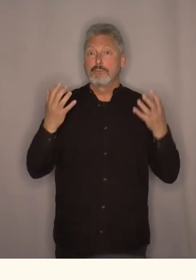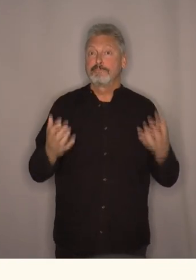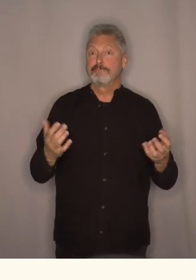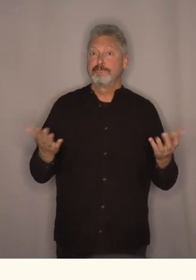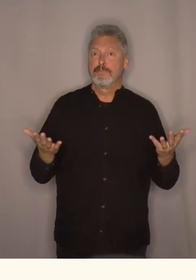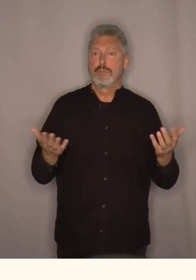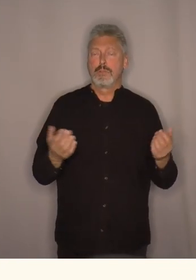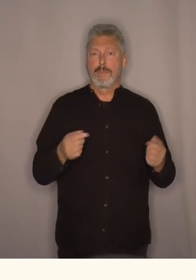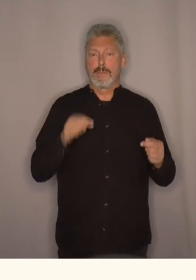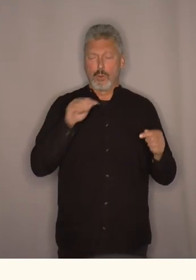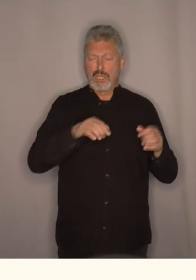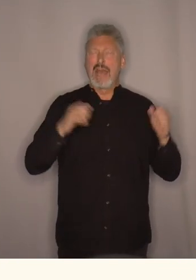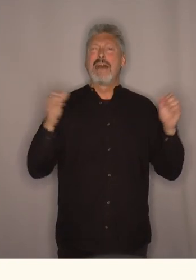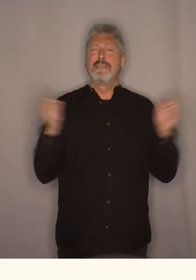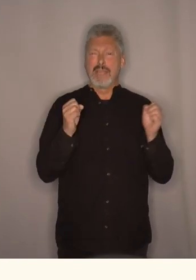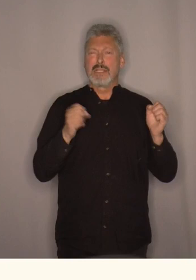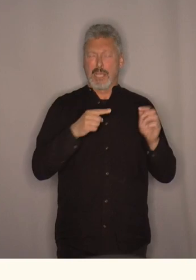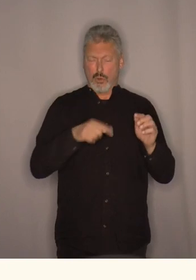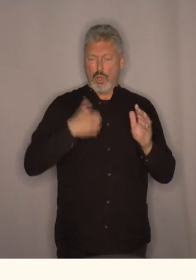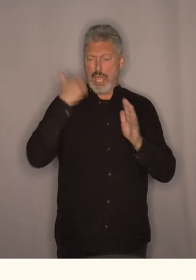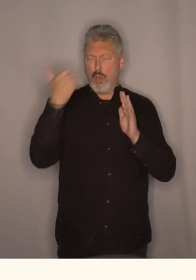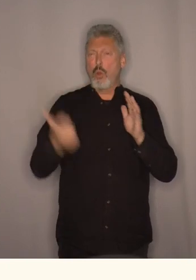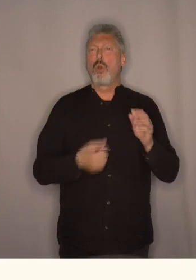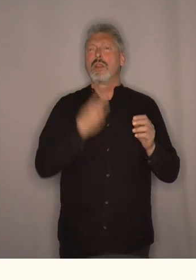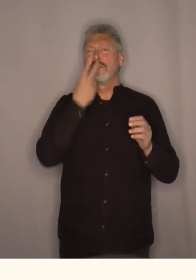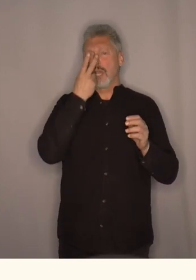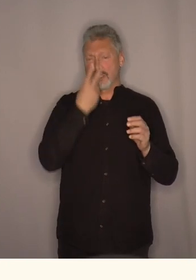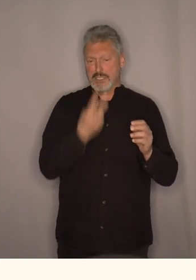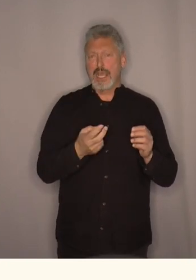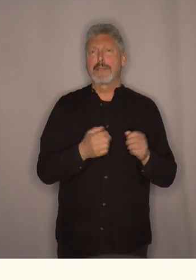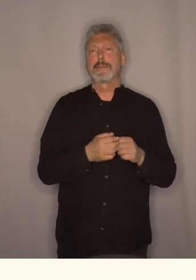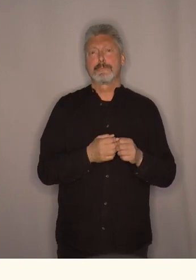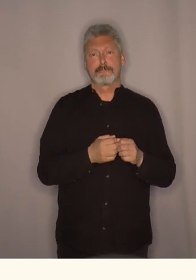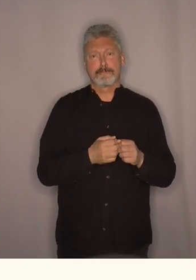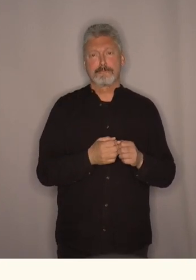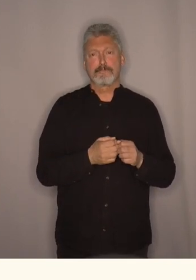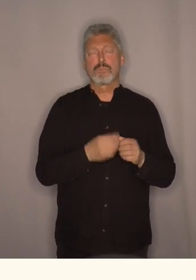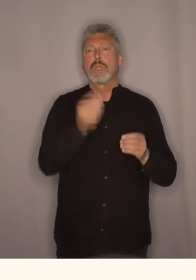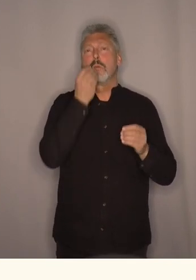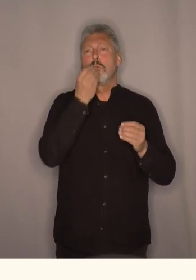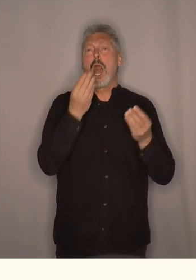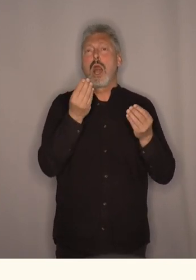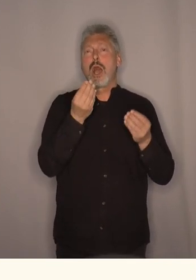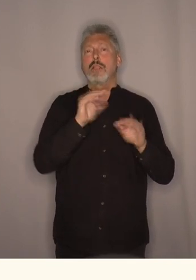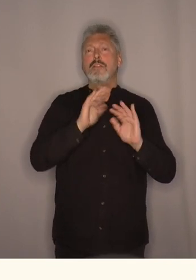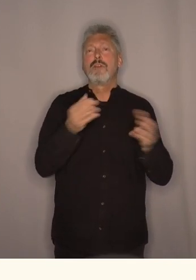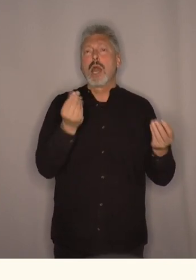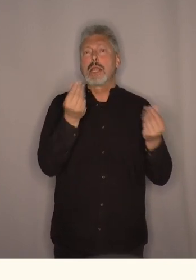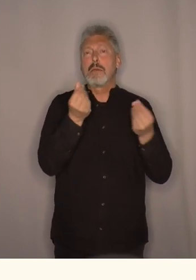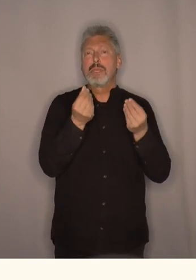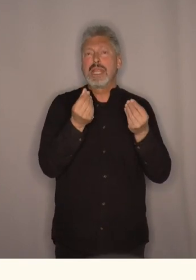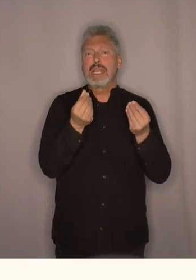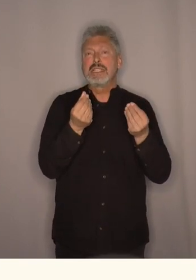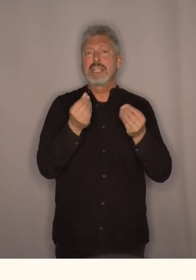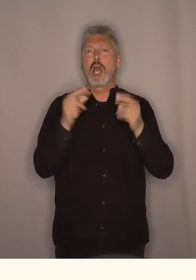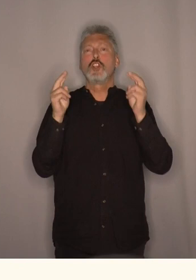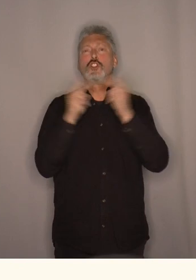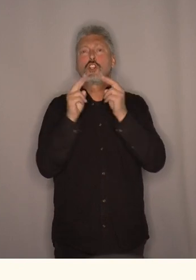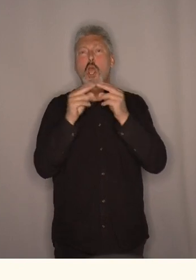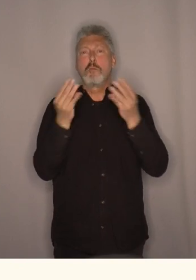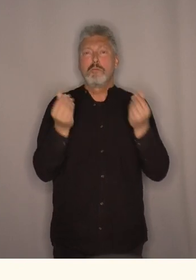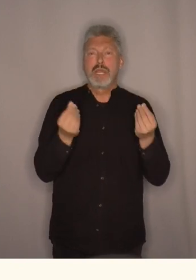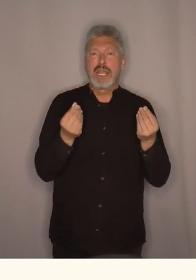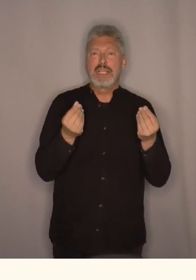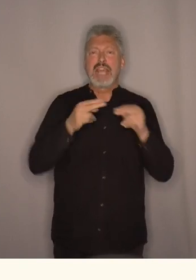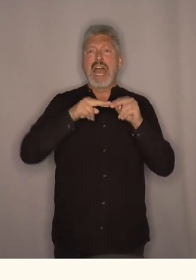Og denne vinteren og det året som har gått så har vi jo sett en stor økning i matvareprisene i prisene på strøm i